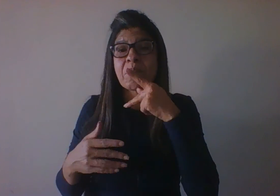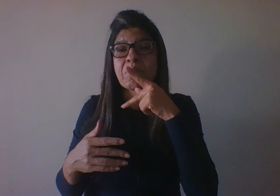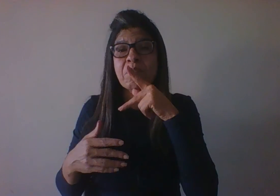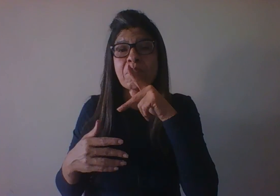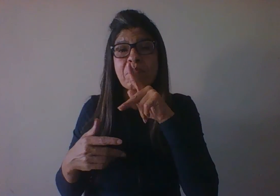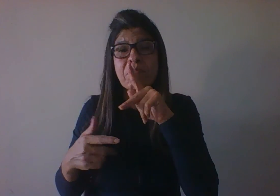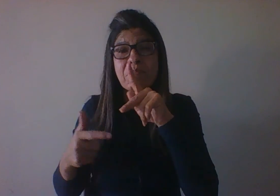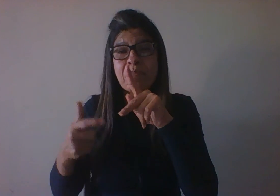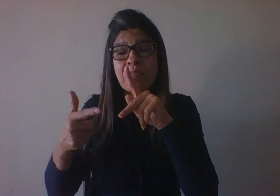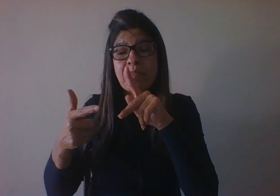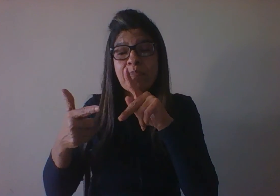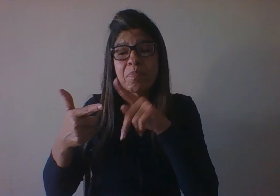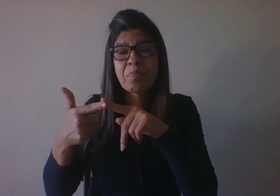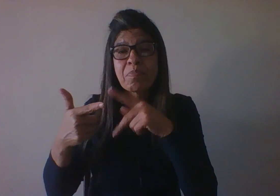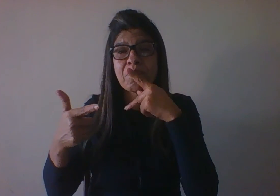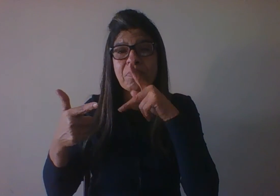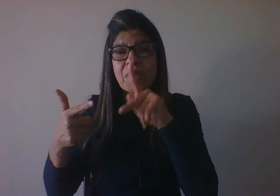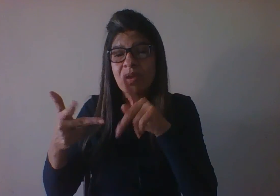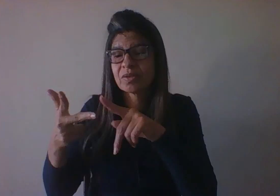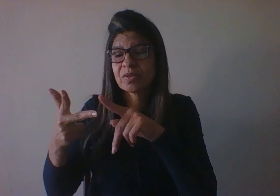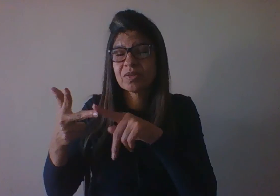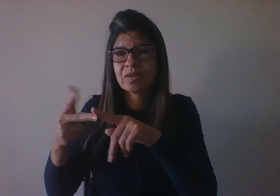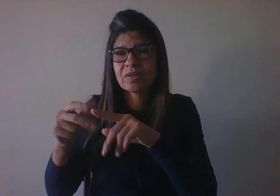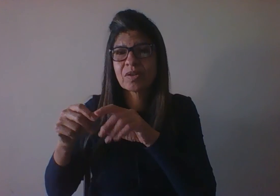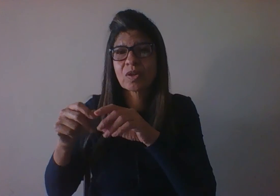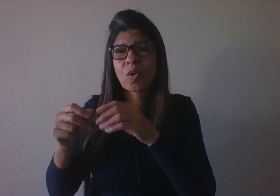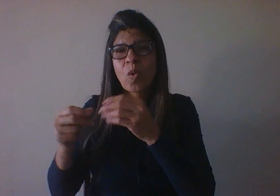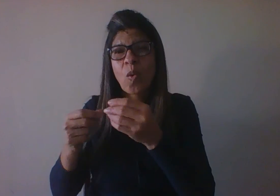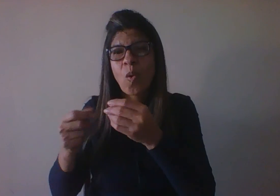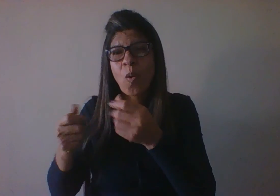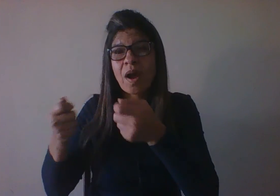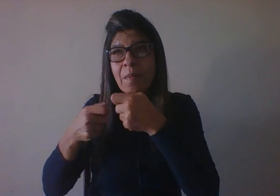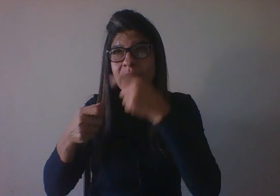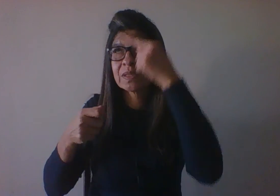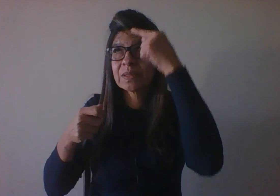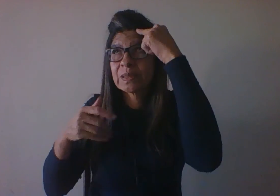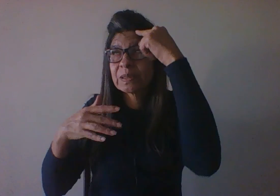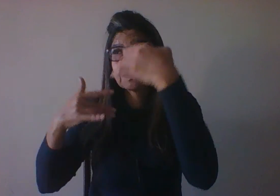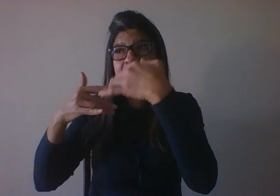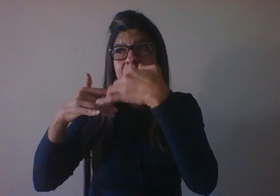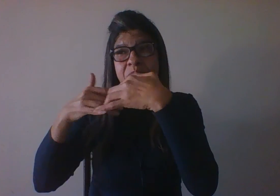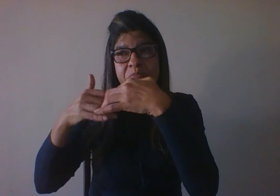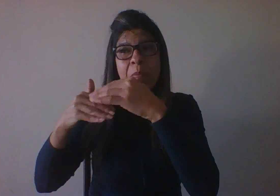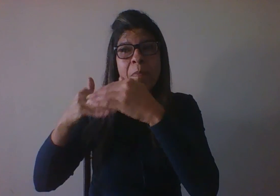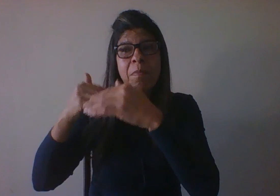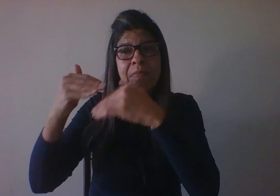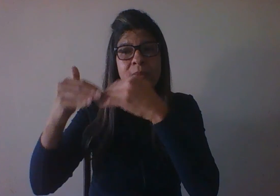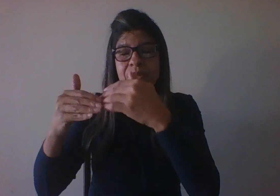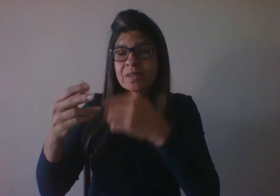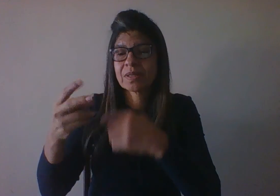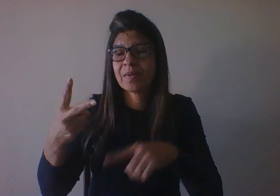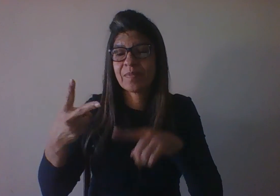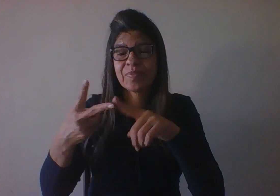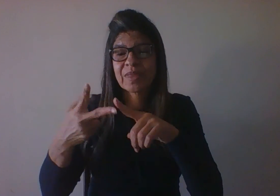de pensar. Eric Erikson, ele entende, então, que as fases são organizadas primordialmente em função